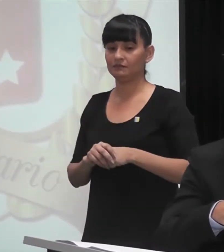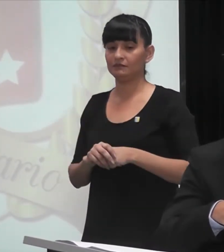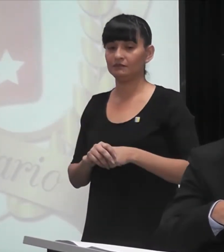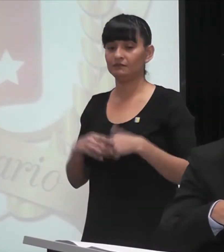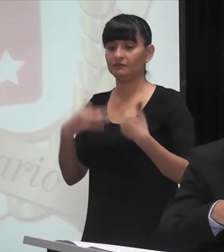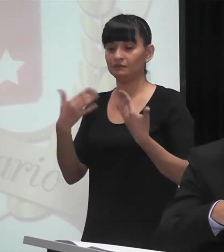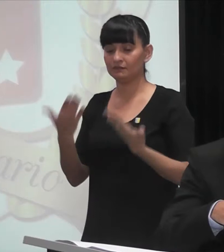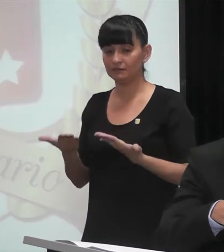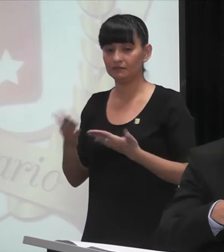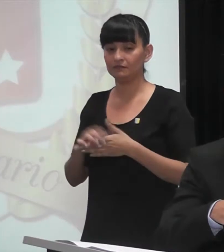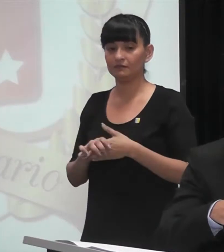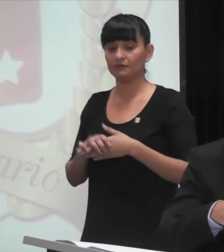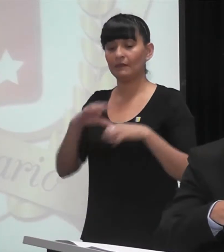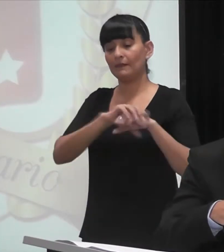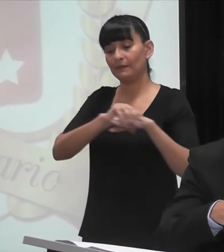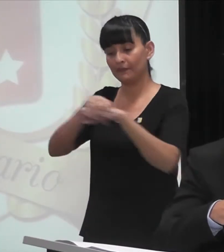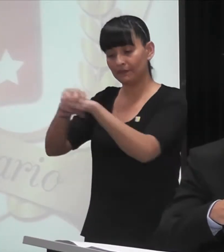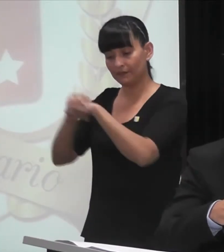con detractores y amigos,